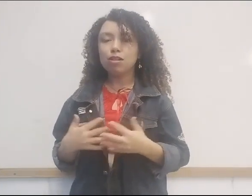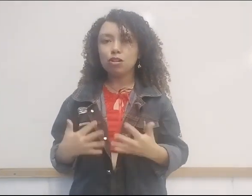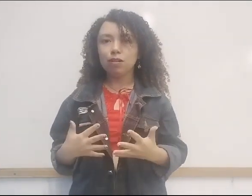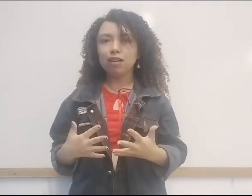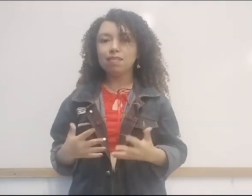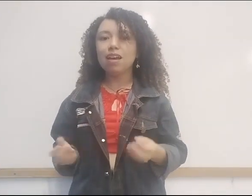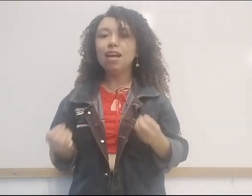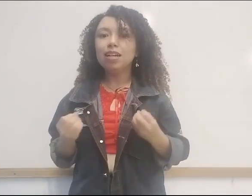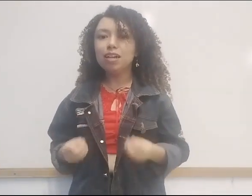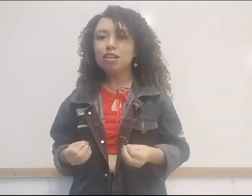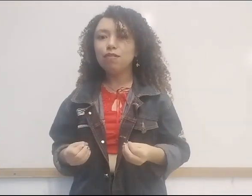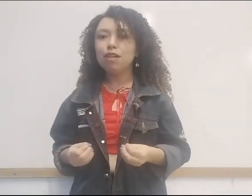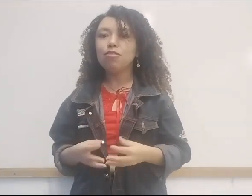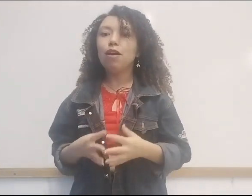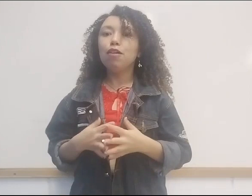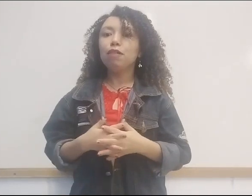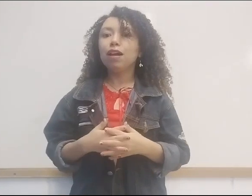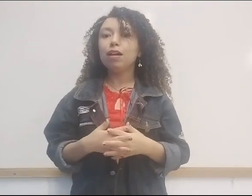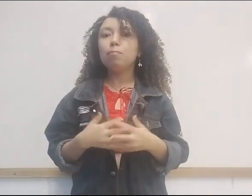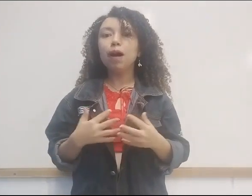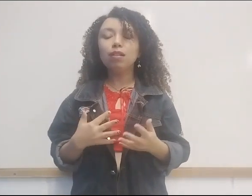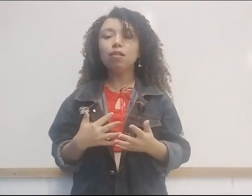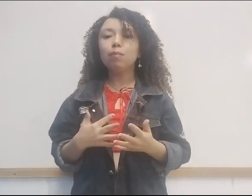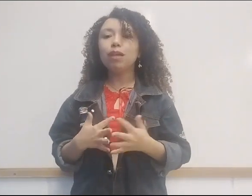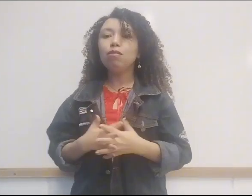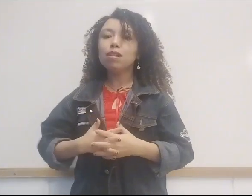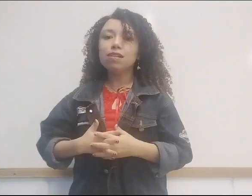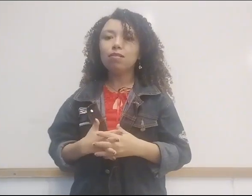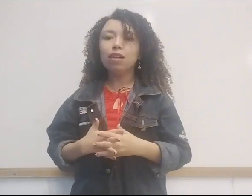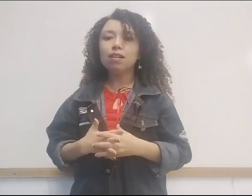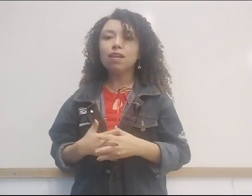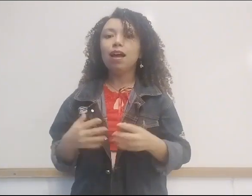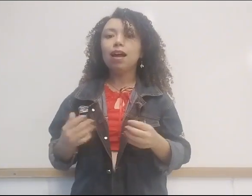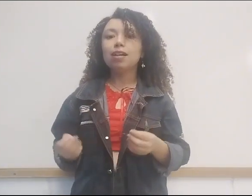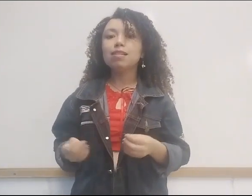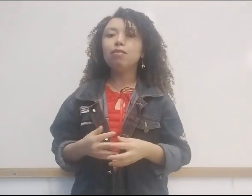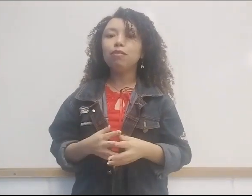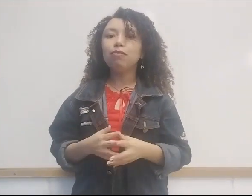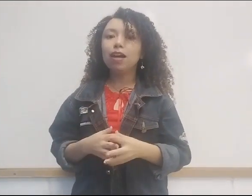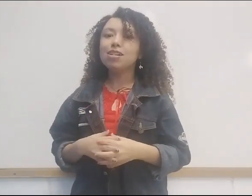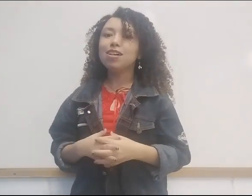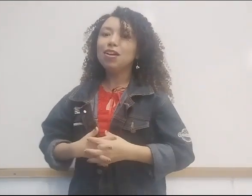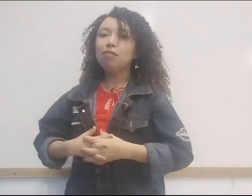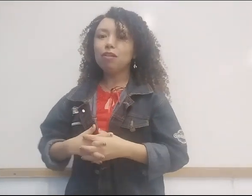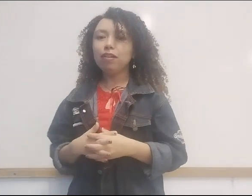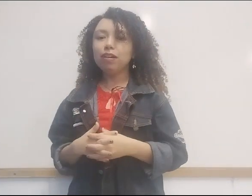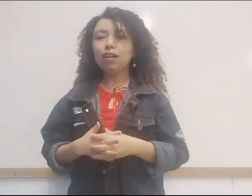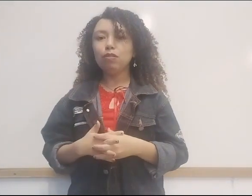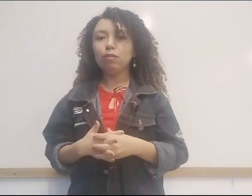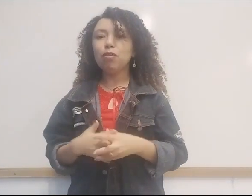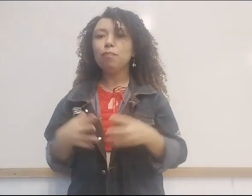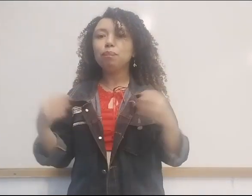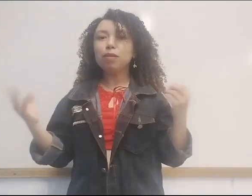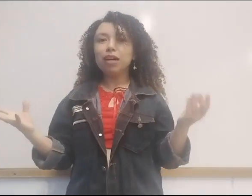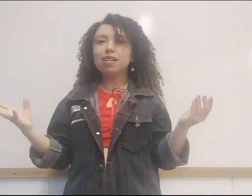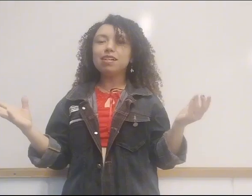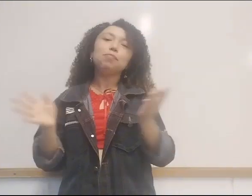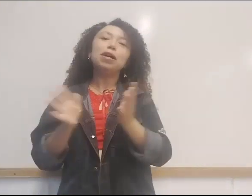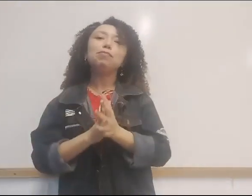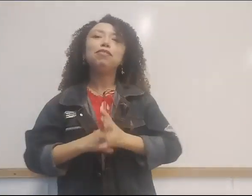históricas. Neste vídeo, falarei particularmente do terceiro deles, a relação de viagem do navegante anônimo. Mas antes, eu peço por